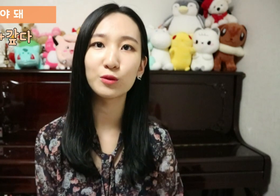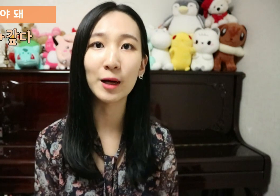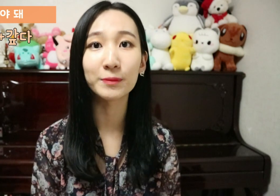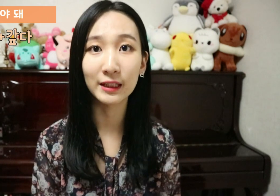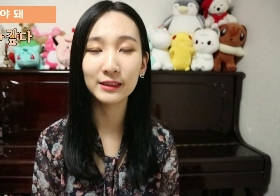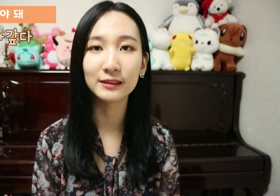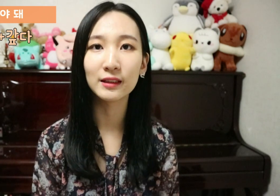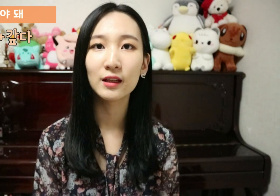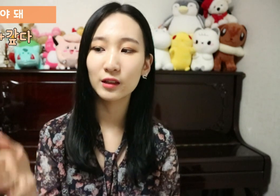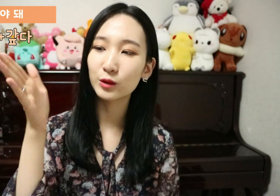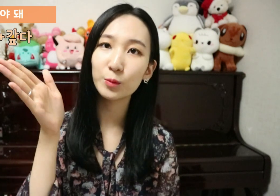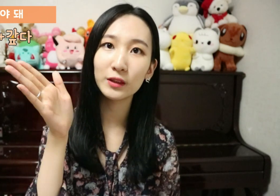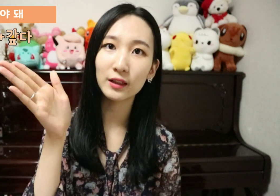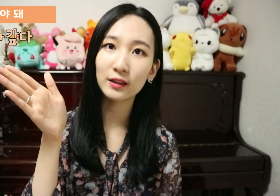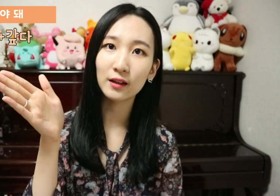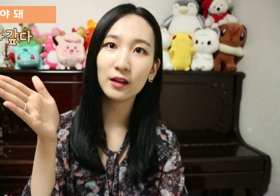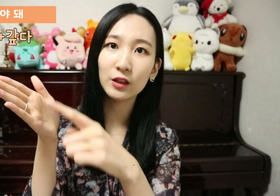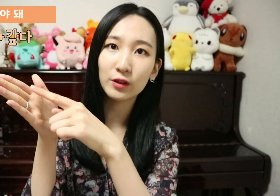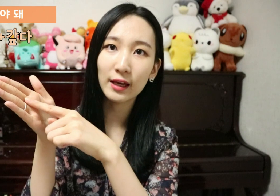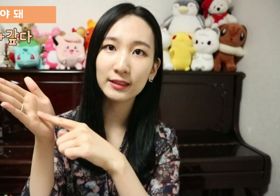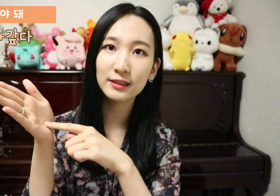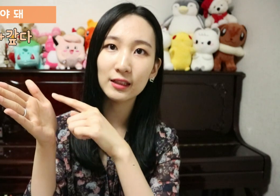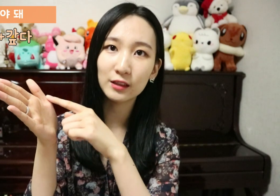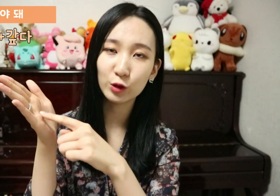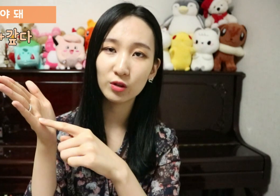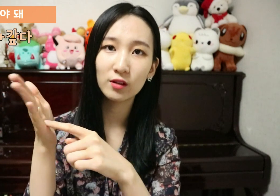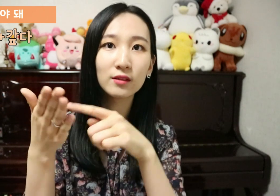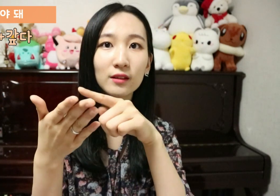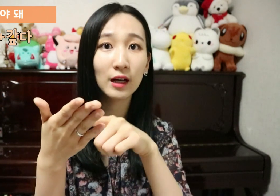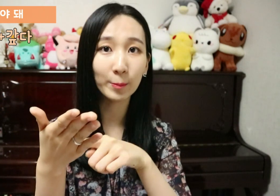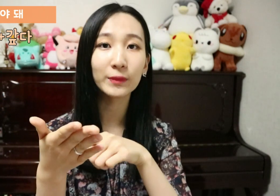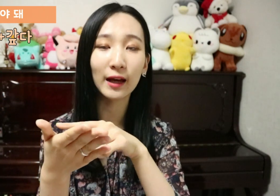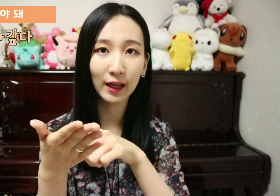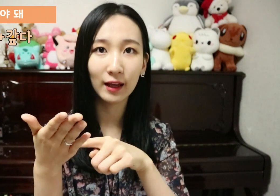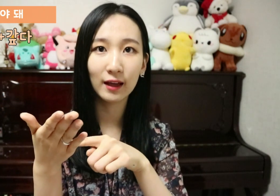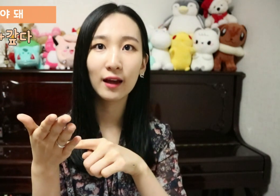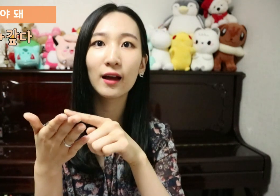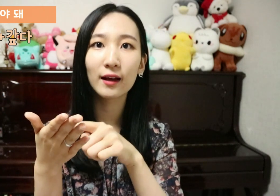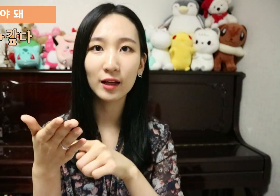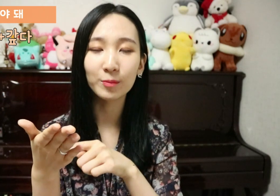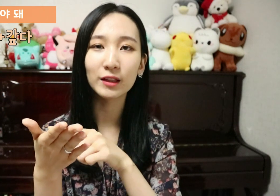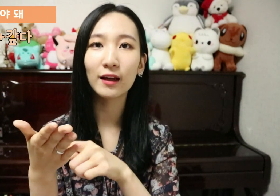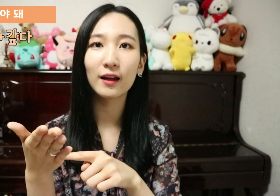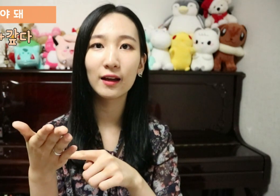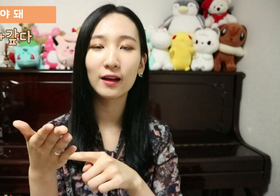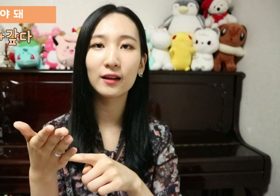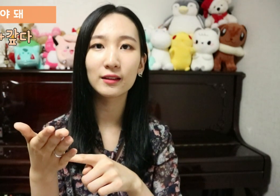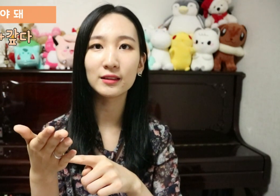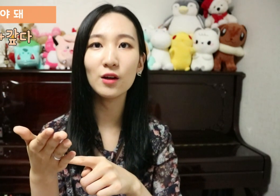갚다는 손바닥에다가 이렇게 X자를 그려줘요 갚다 갚다 그래서